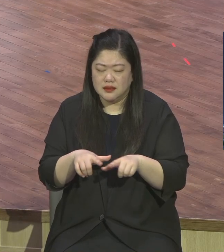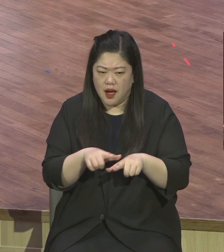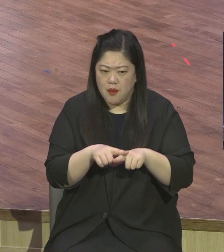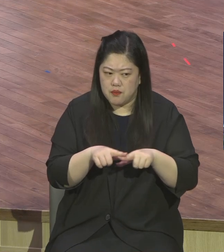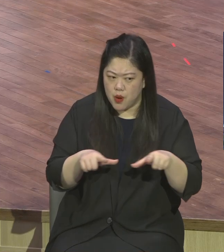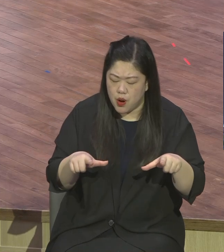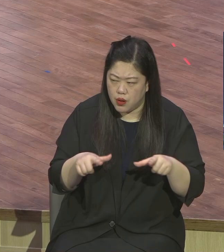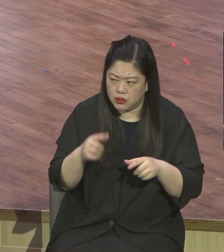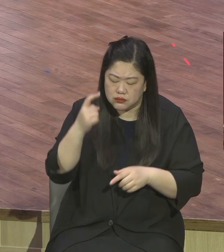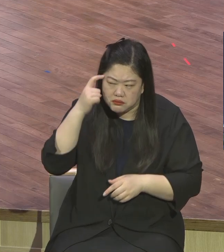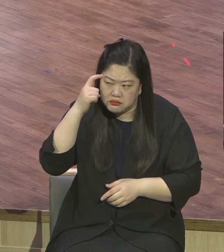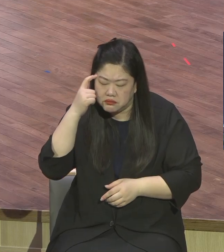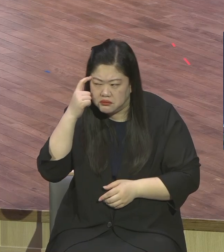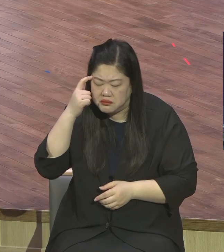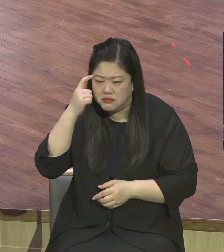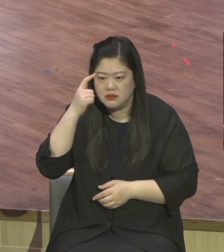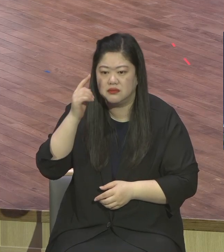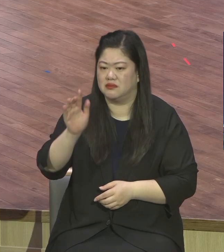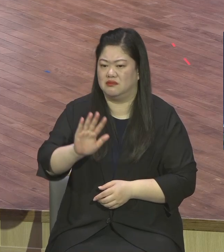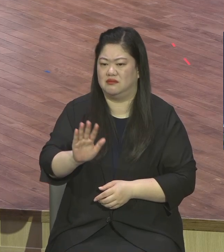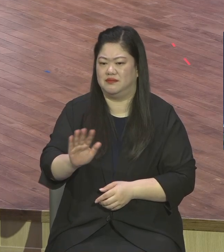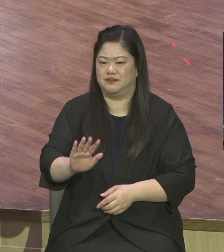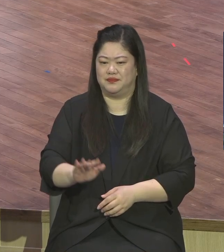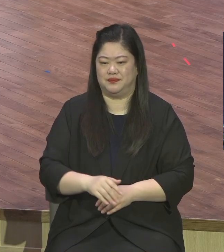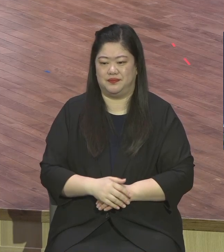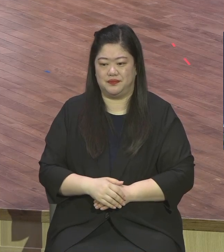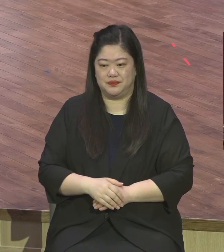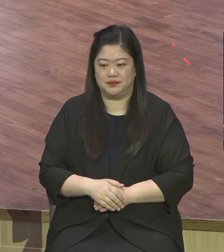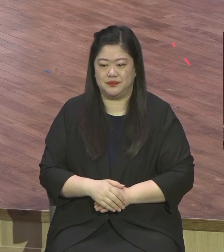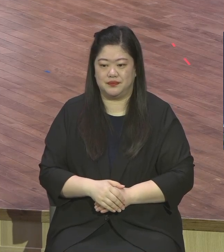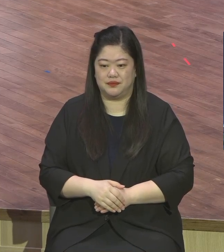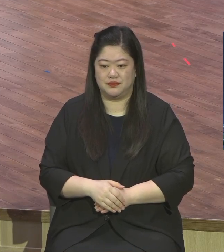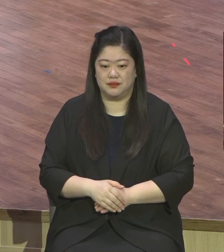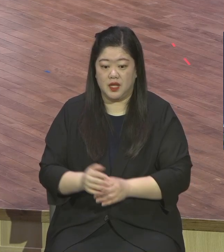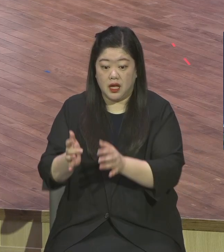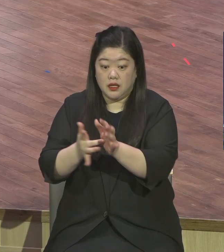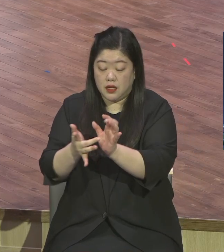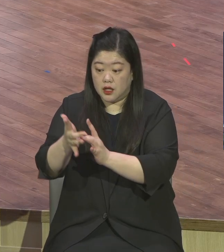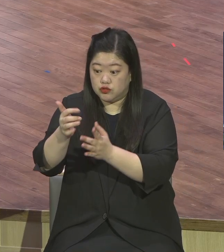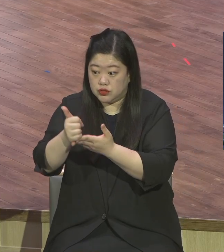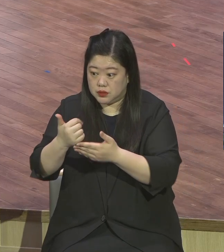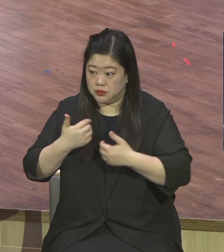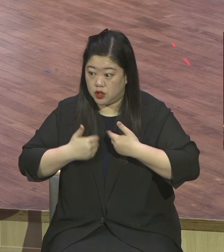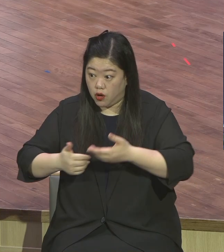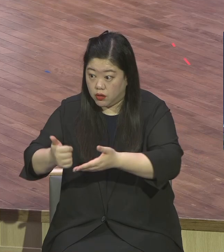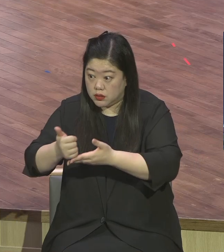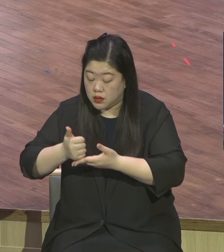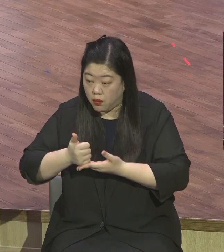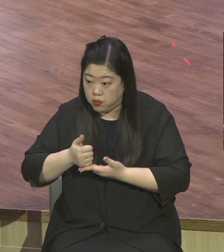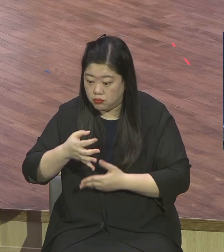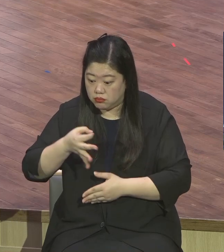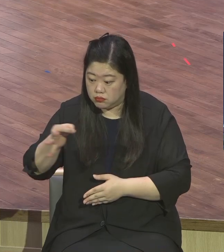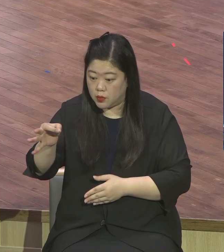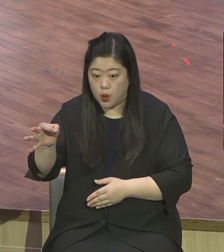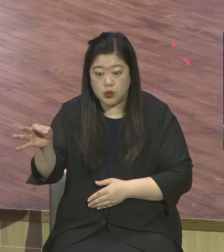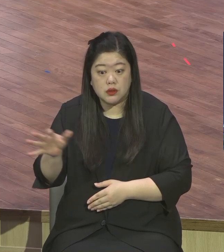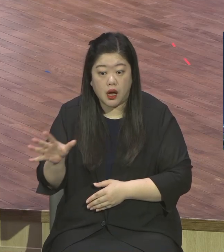예수 믿는 순간 아무런 필요 없어요 선물 그냥 공짜로 받으면 구원받고 이제부터 확신 가지고 신양생을